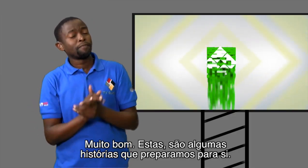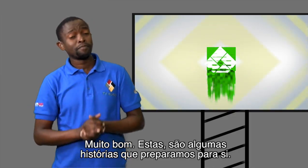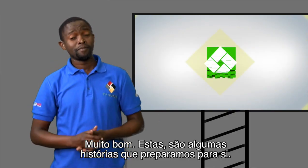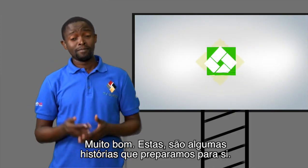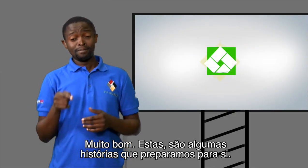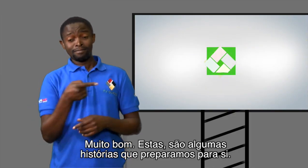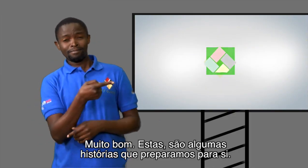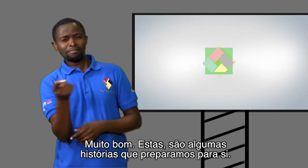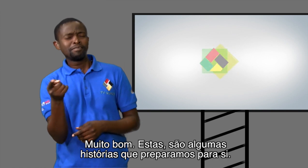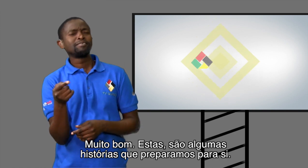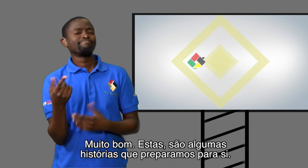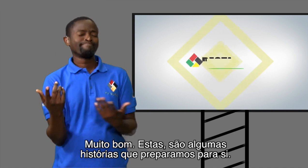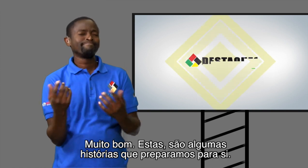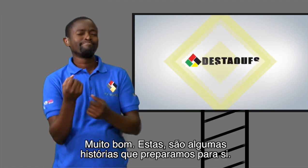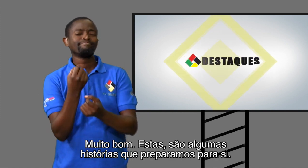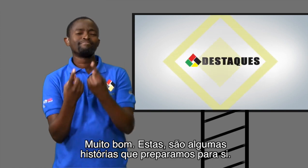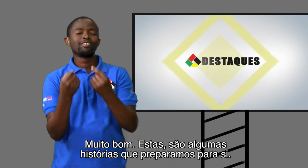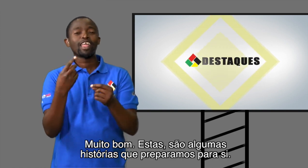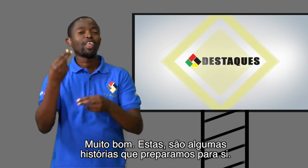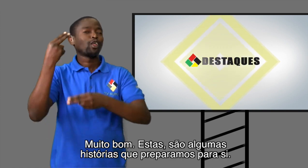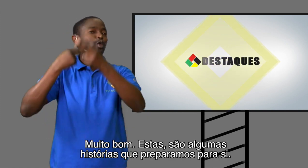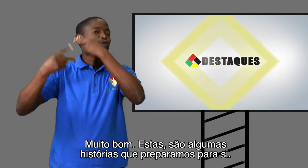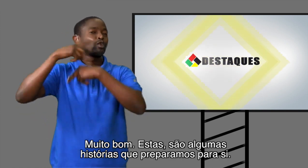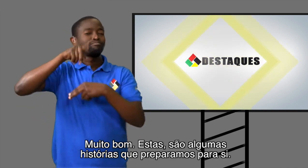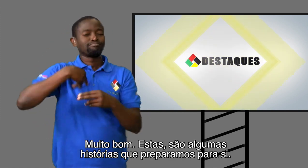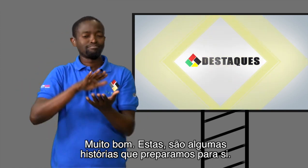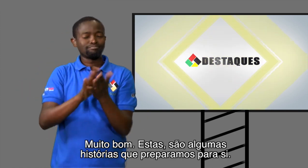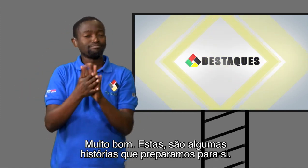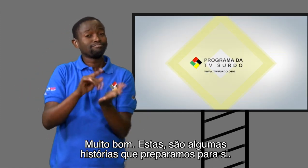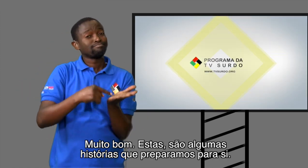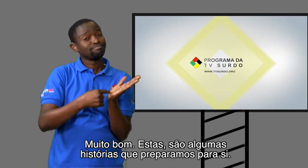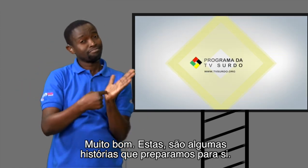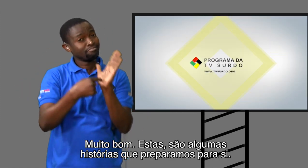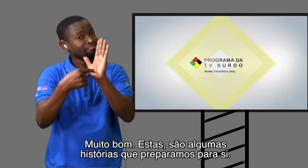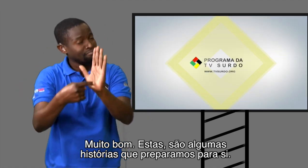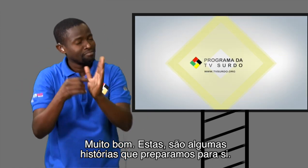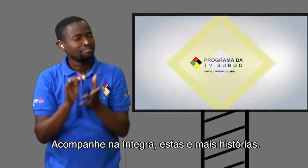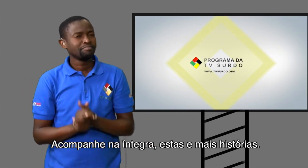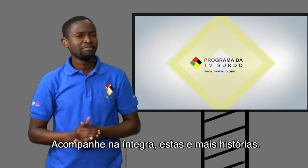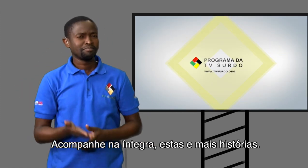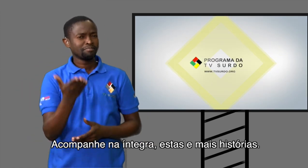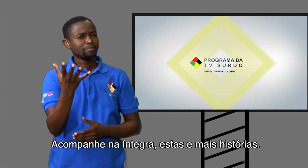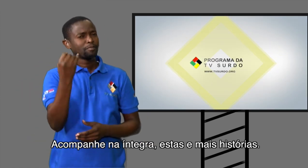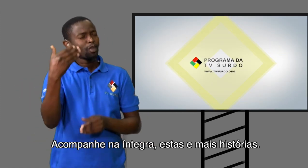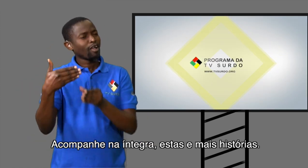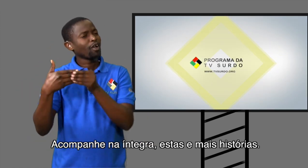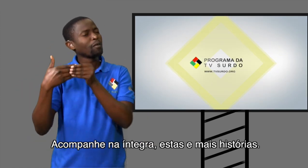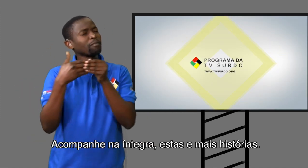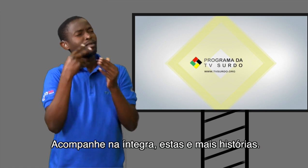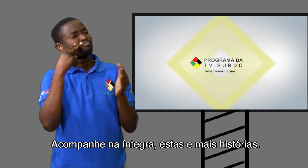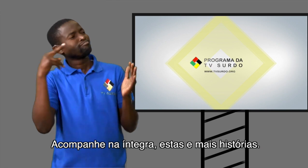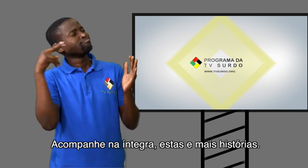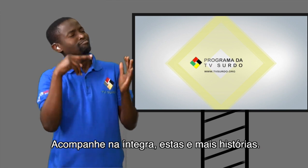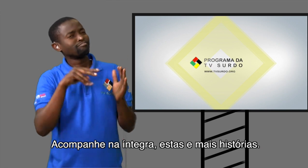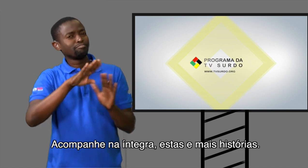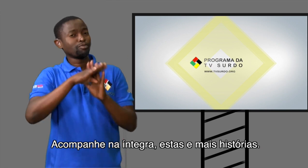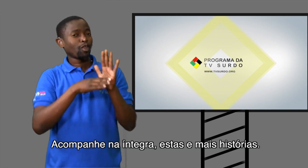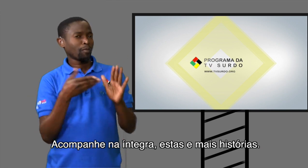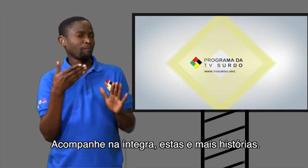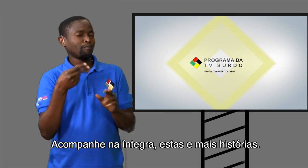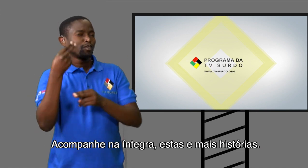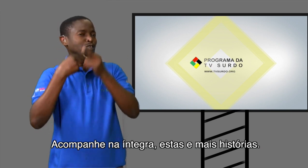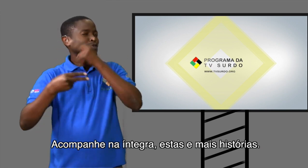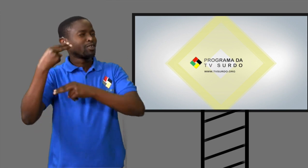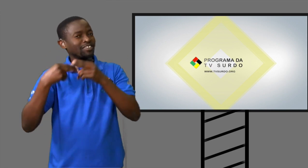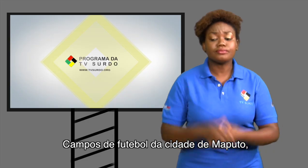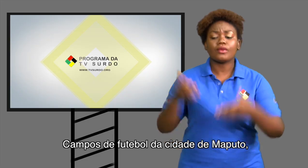Muito bom! Estas são algumas histórias que preparamos para si. Acompanhe na íntegra estas e mais